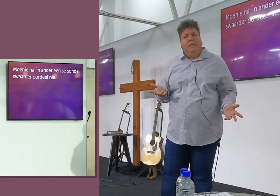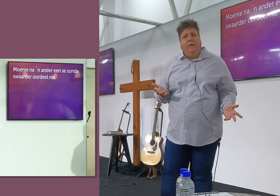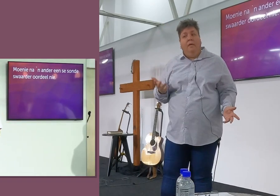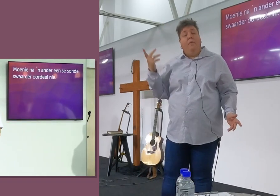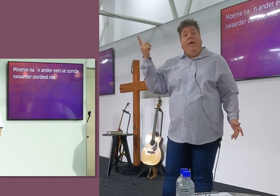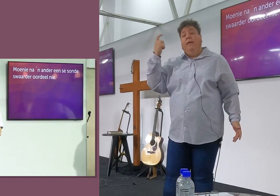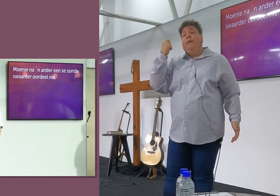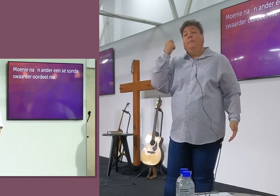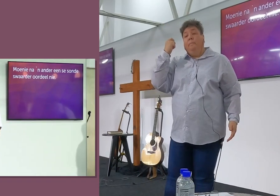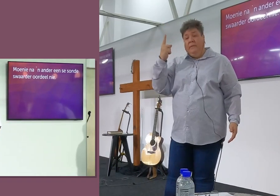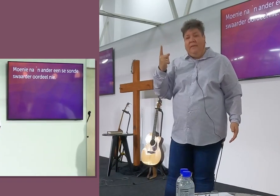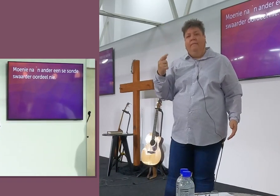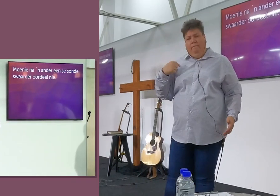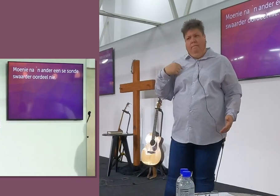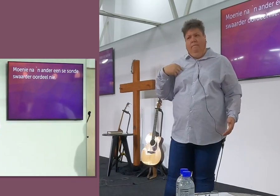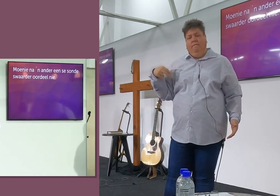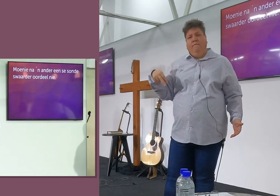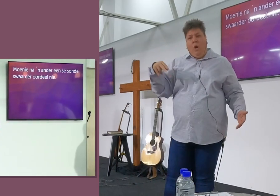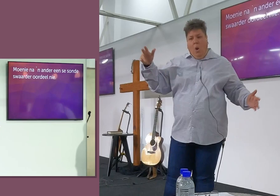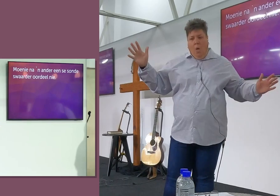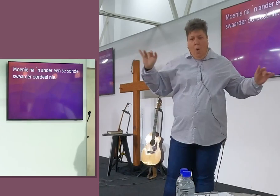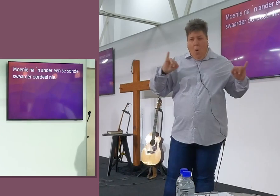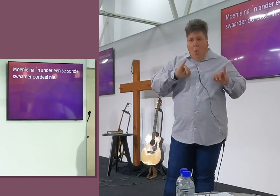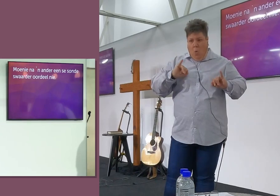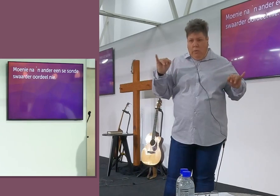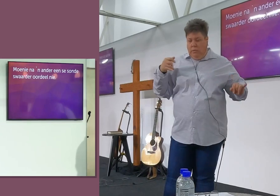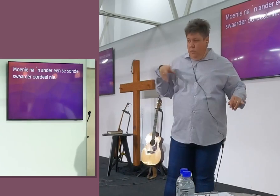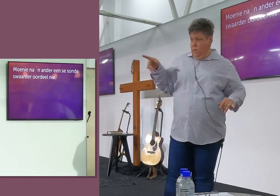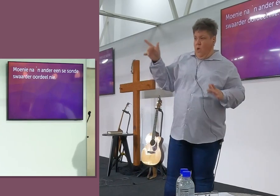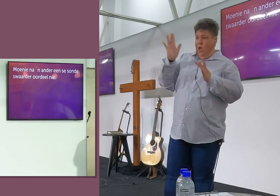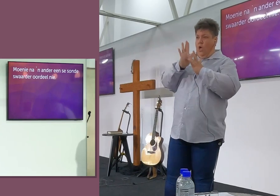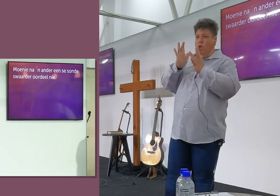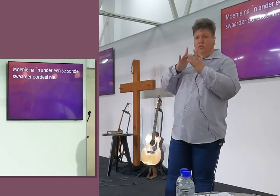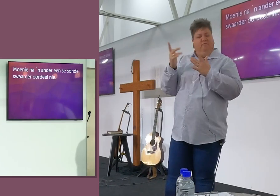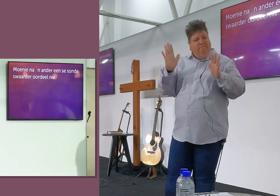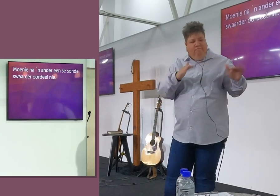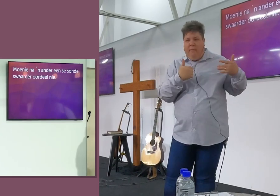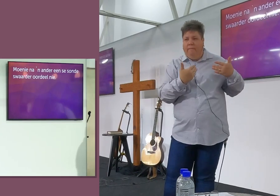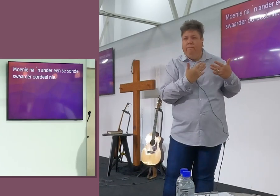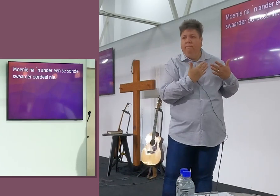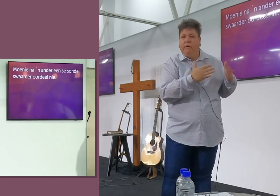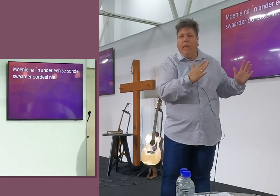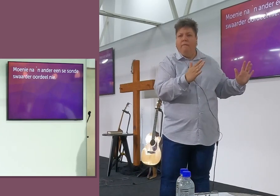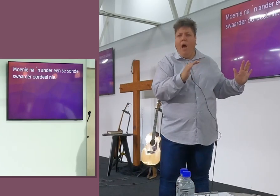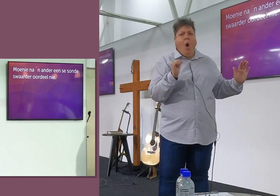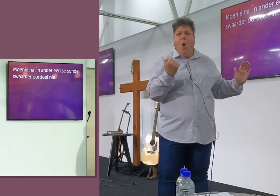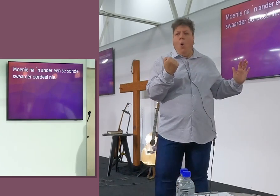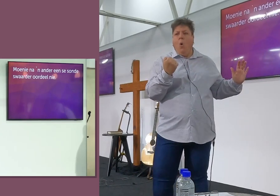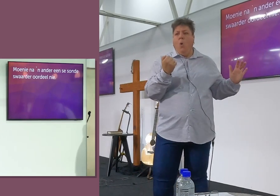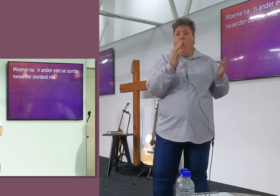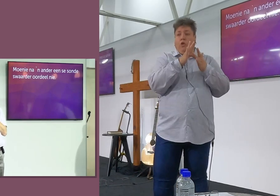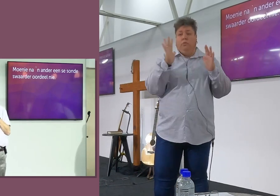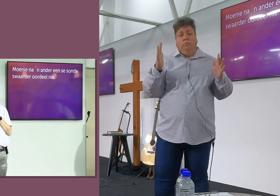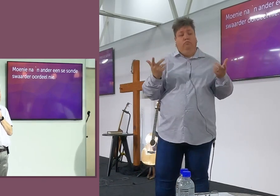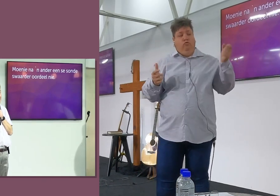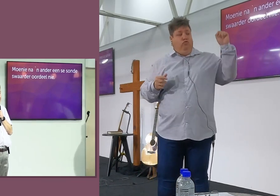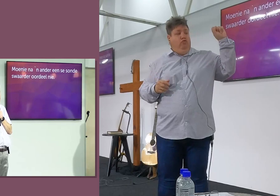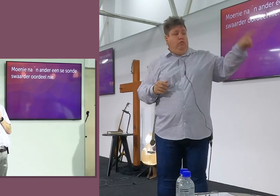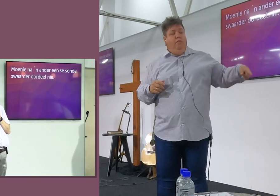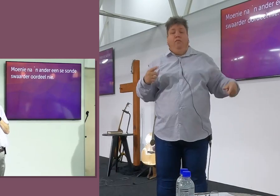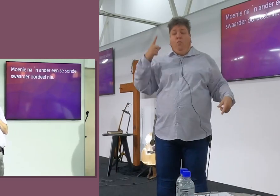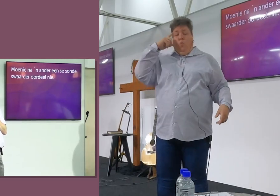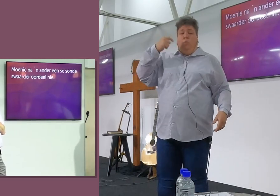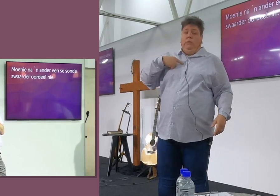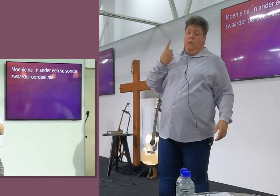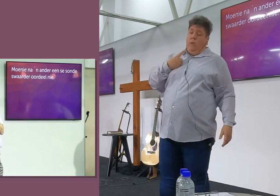hy het besef, hy is verloor. En Jesus was recht om om te vergewe. Jesus het nie daar gehangen vir hom gesê, ok, dit is maar net,